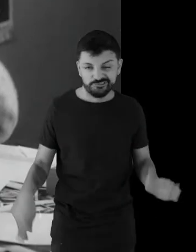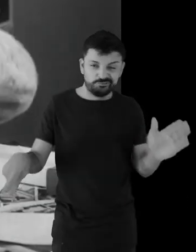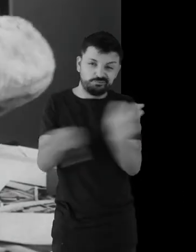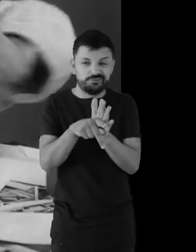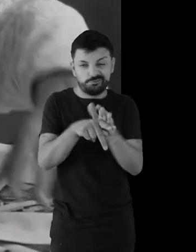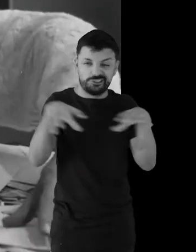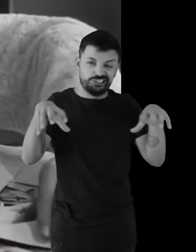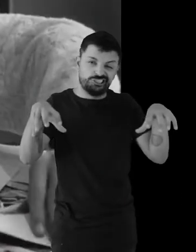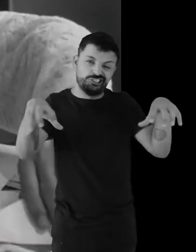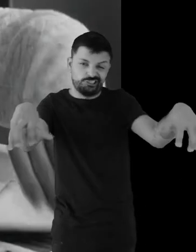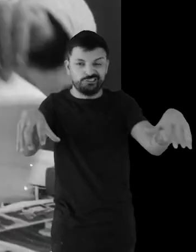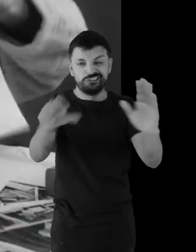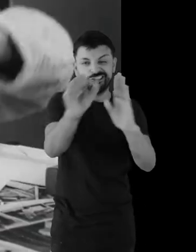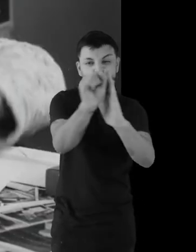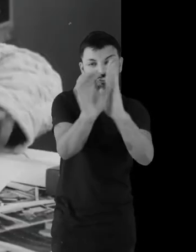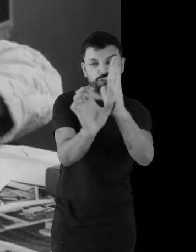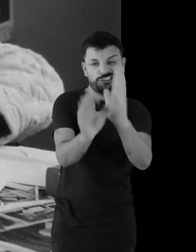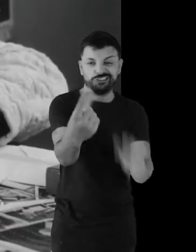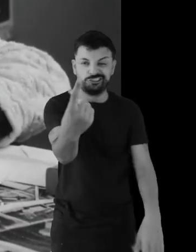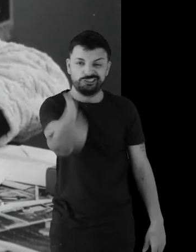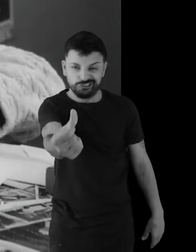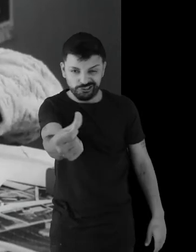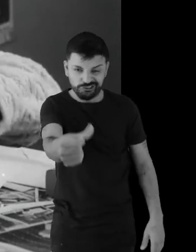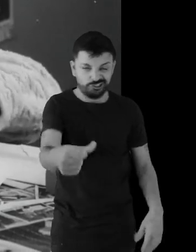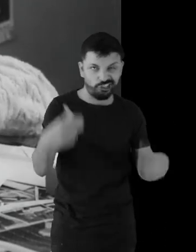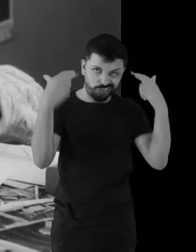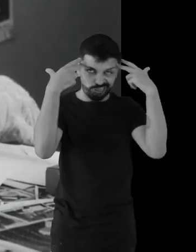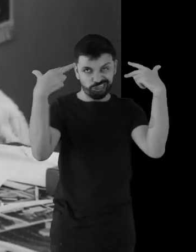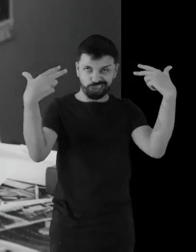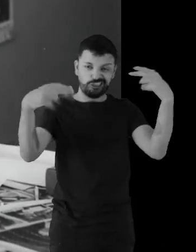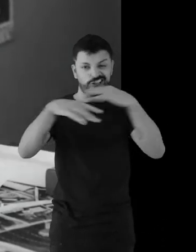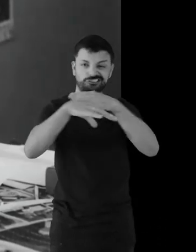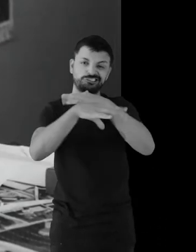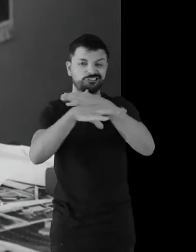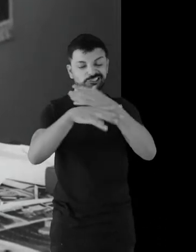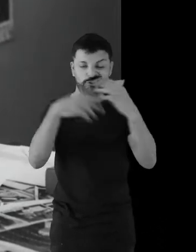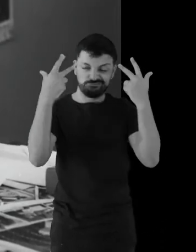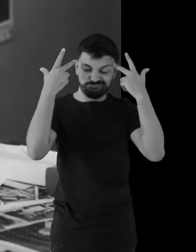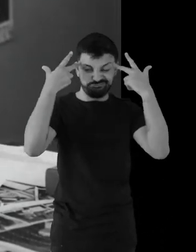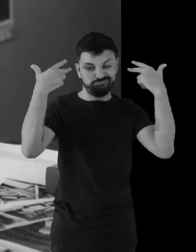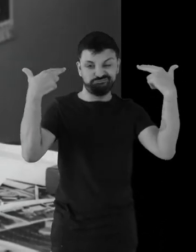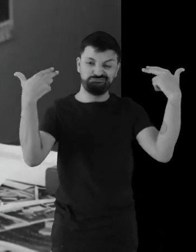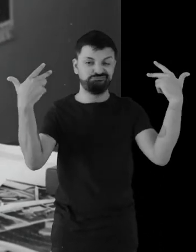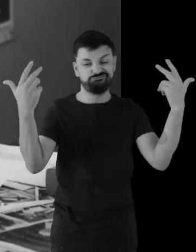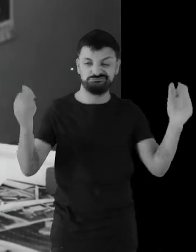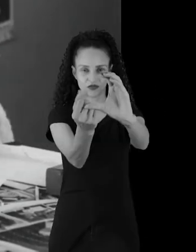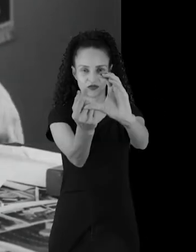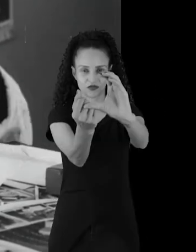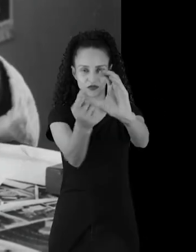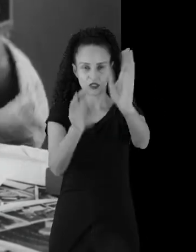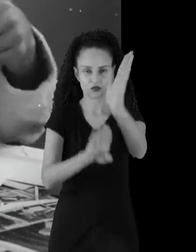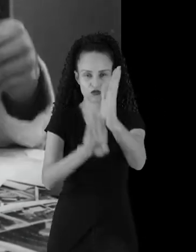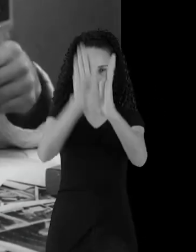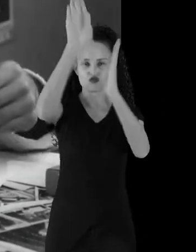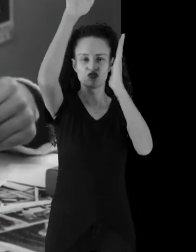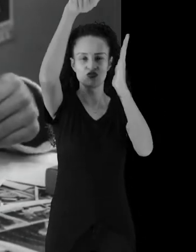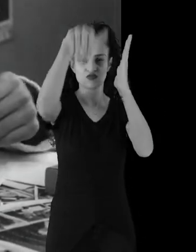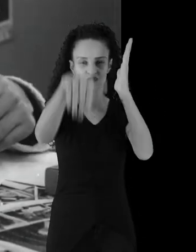Um típico selvagem do século XVI jogado em plena selva de concorrentes. O brasileiro à toa na